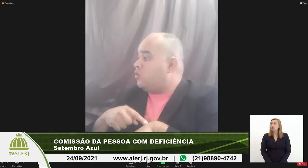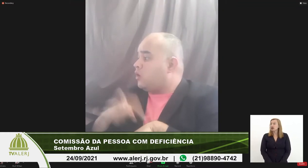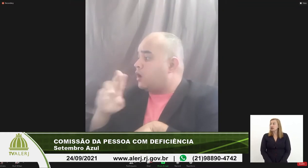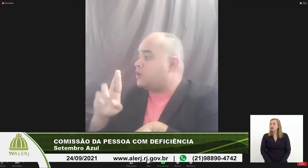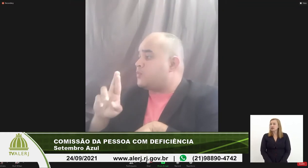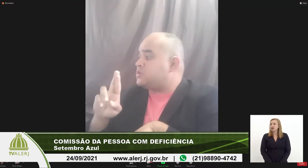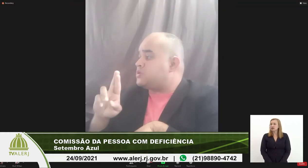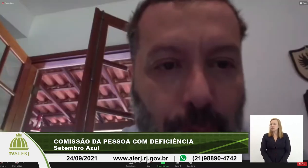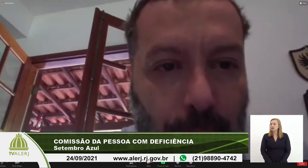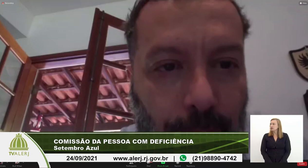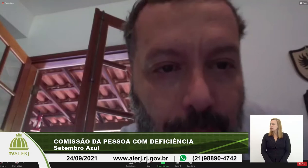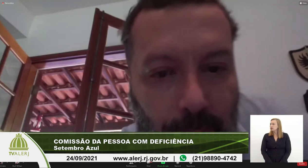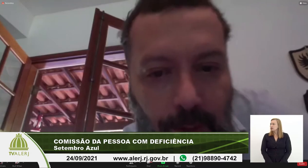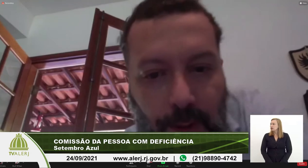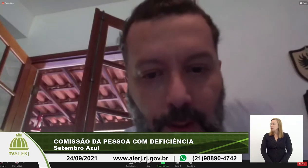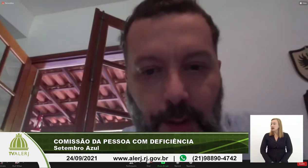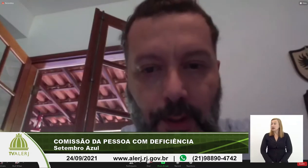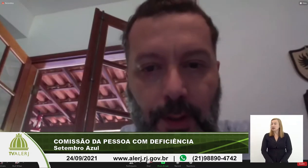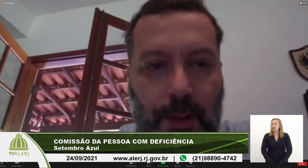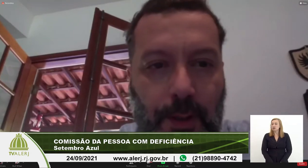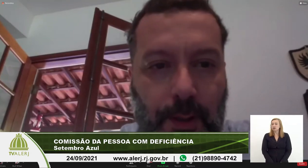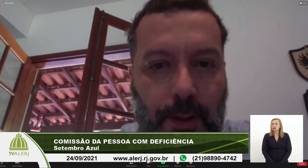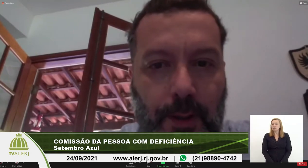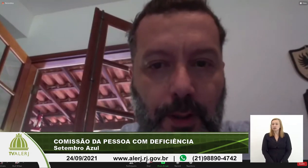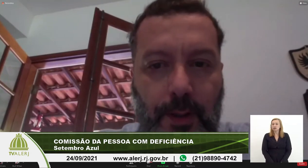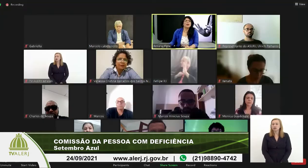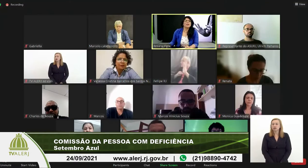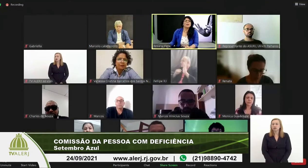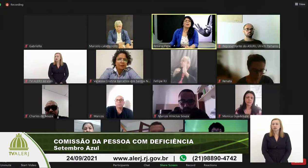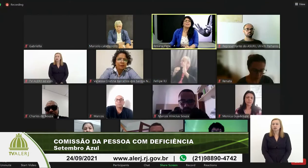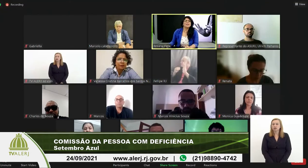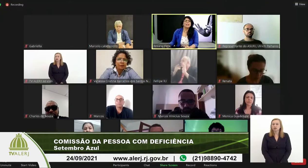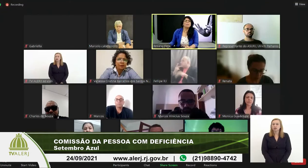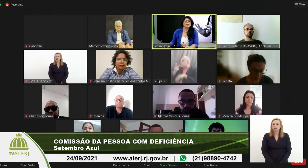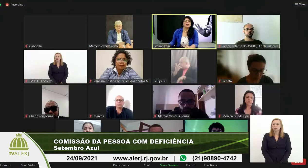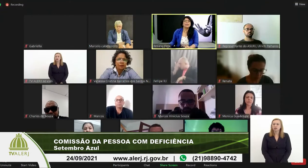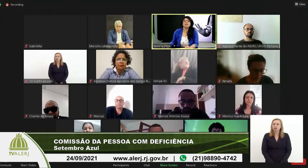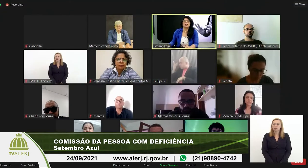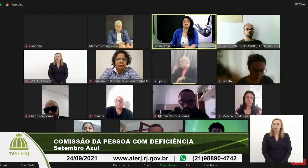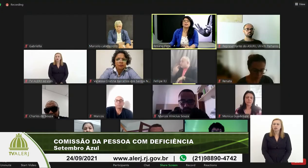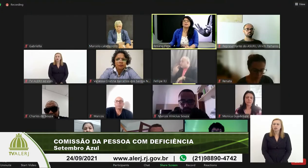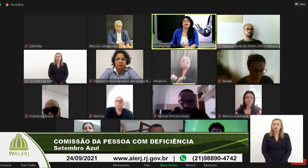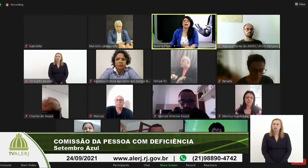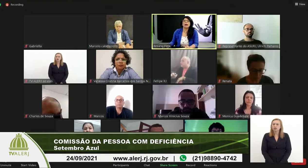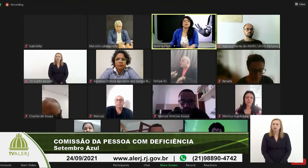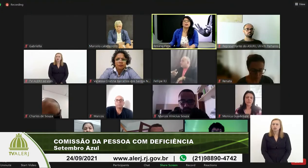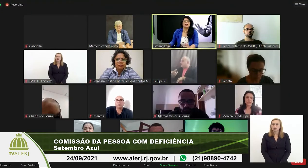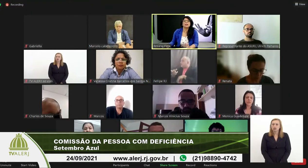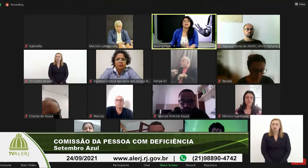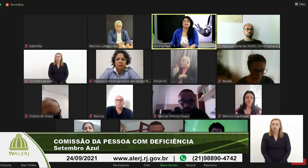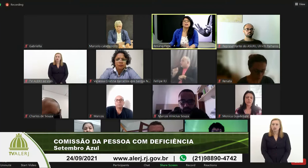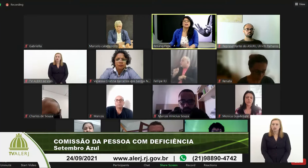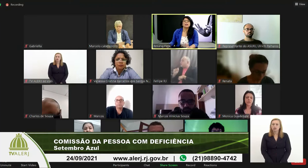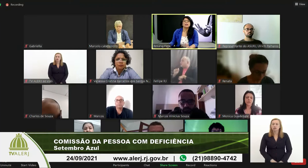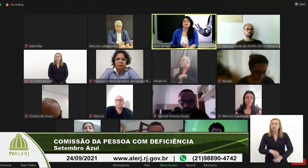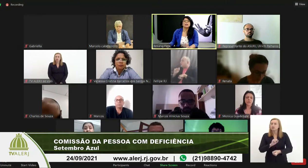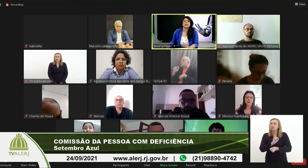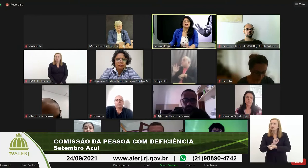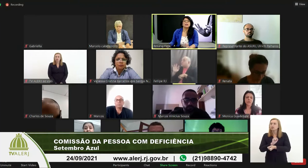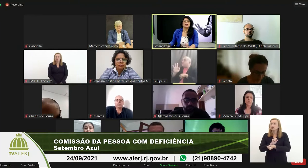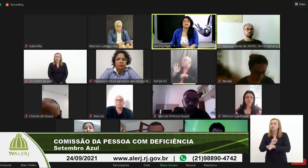o professor é a lista um momentinho por favor Felipe quem está tentando falar não sei quem